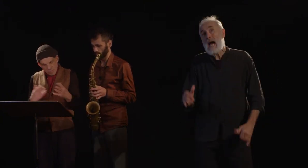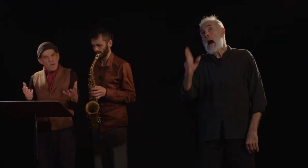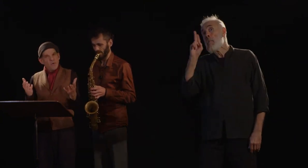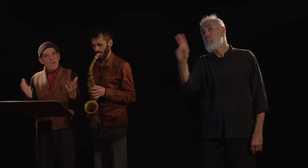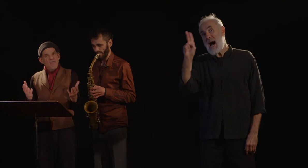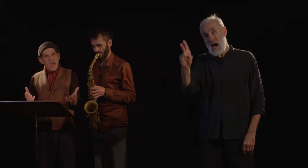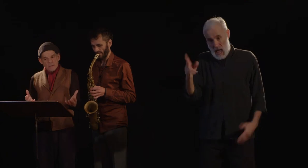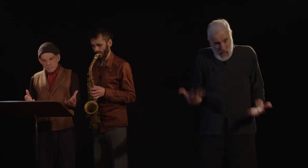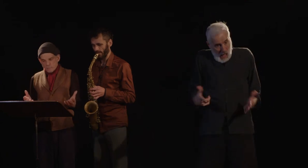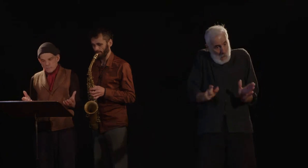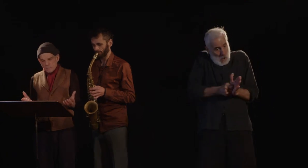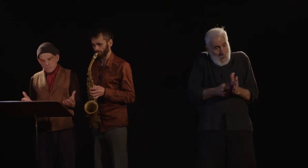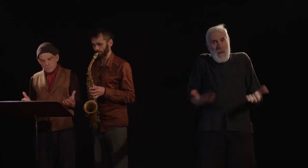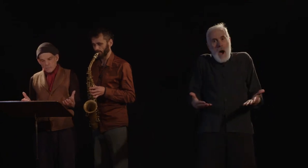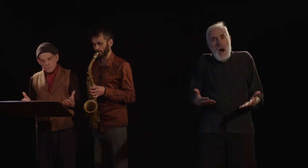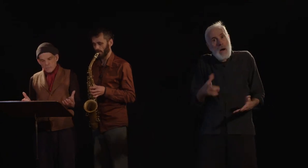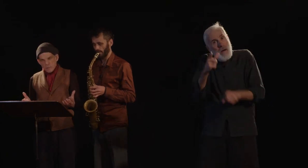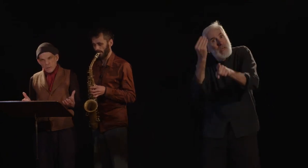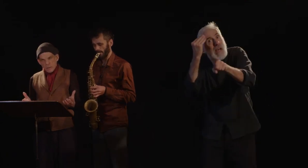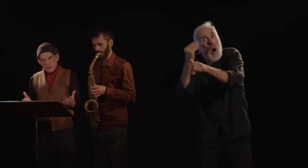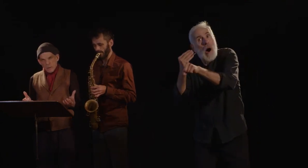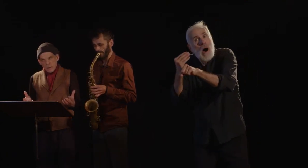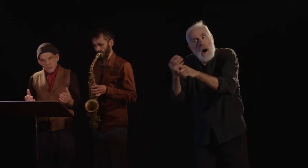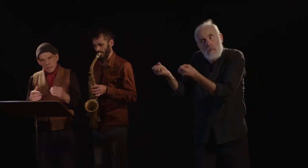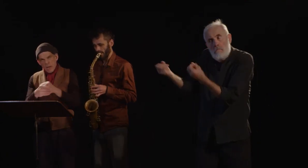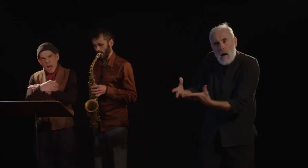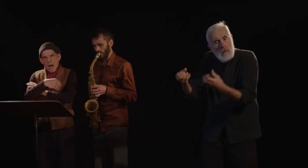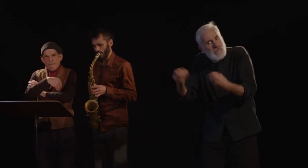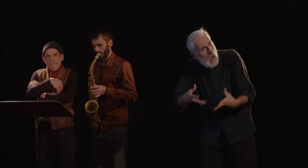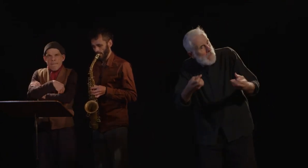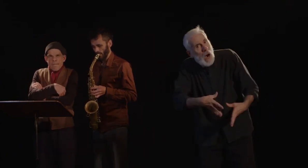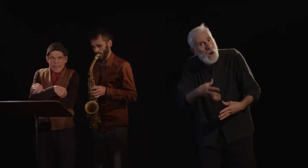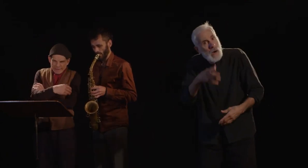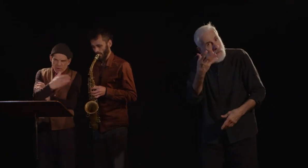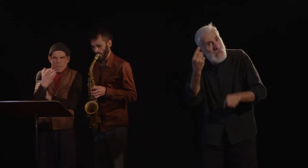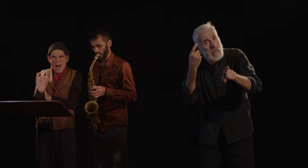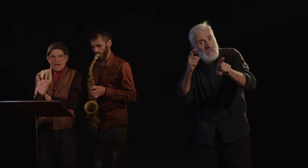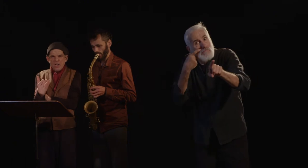Voulez-vous des faits ? Il y a, dans Paris,